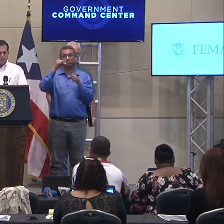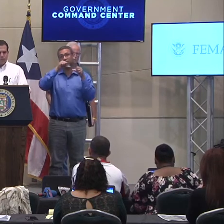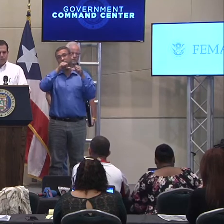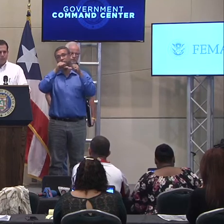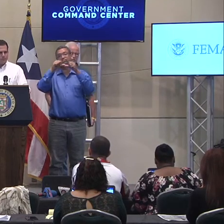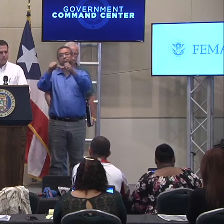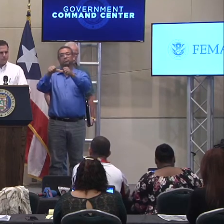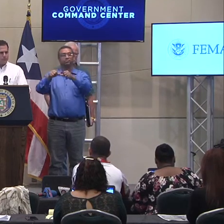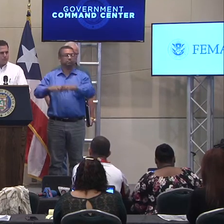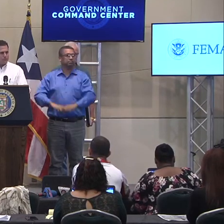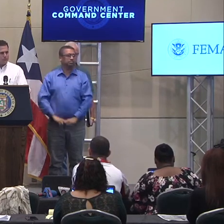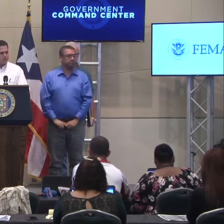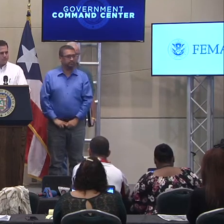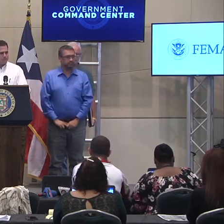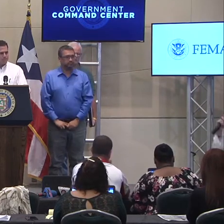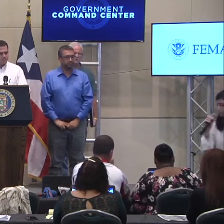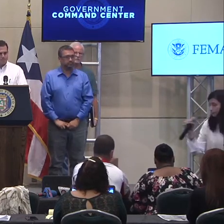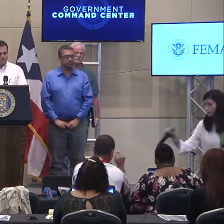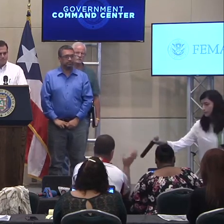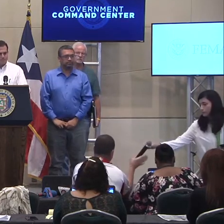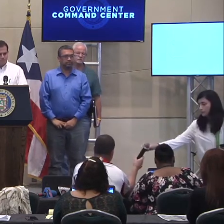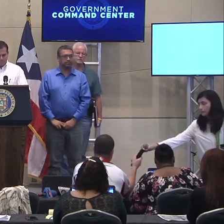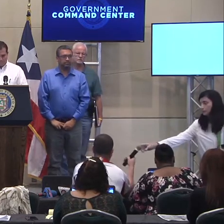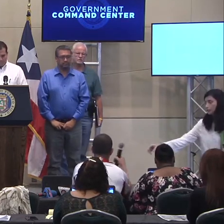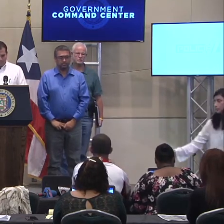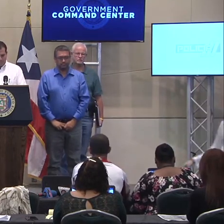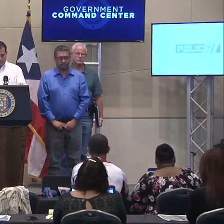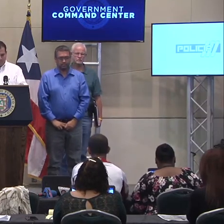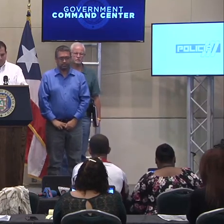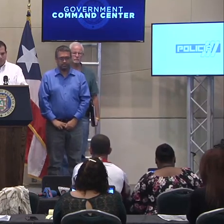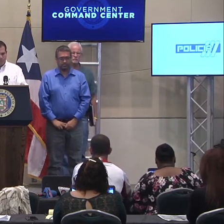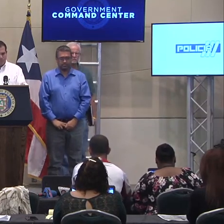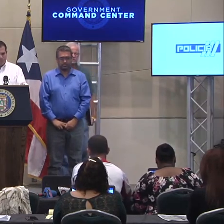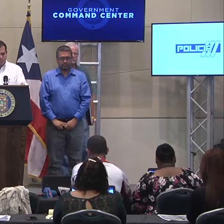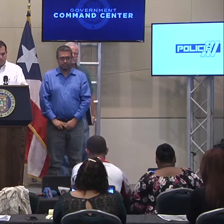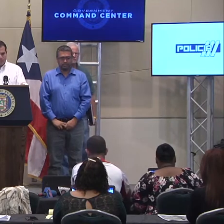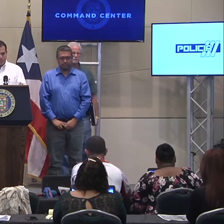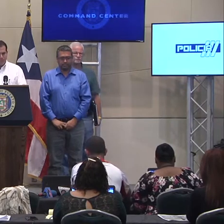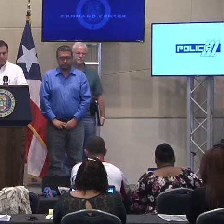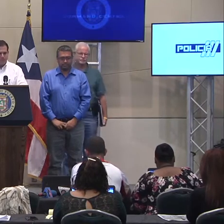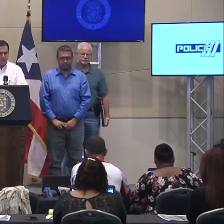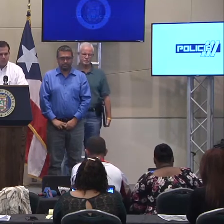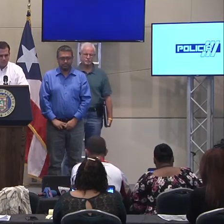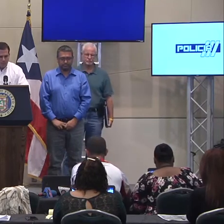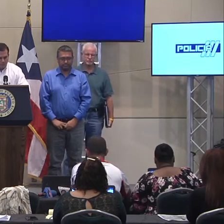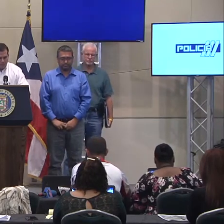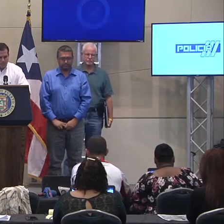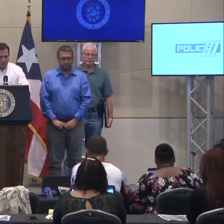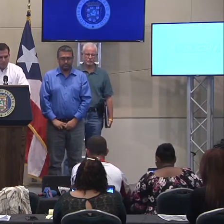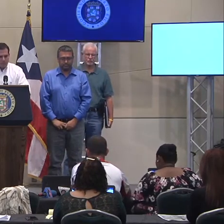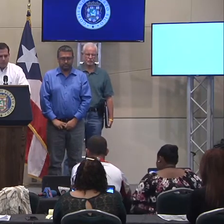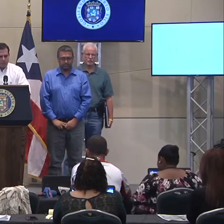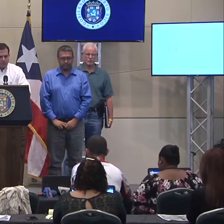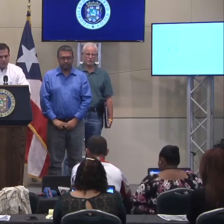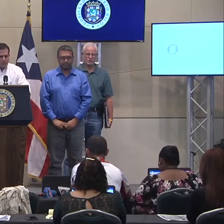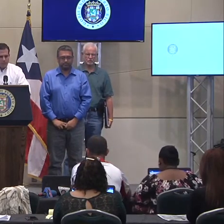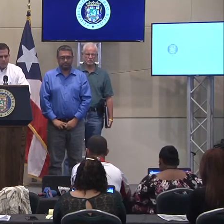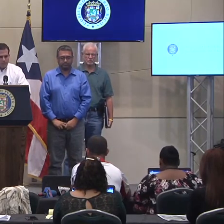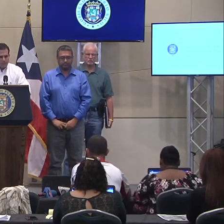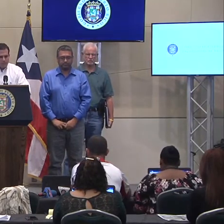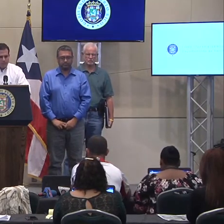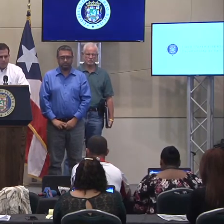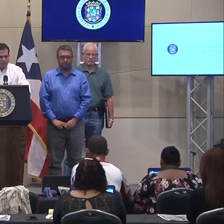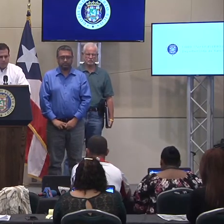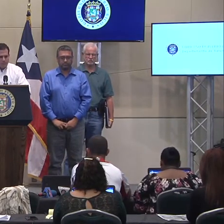con Puerto Rico. Una pregunta por medio, va para radio. Buen día, gobernador y los presentes. Eh, sé que, que esto